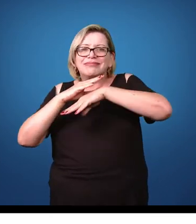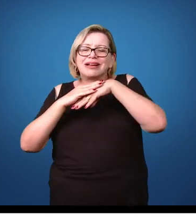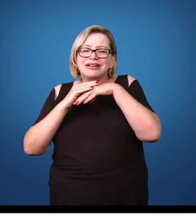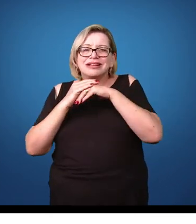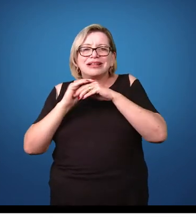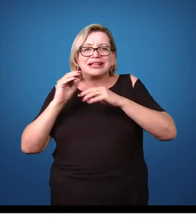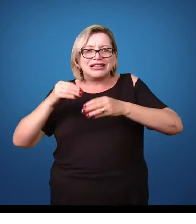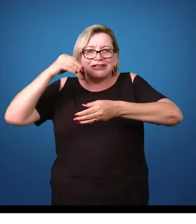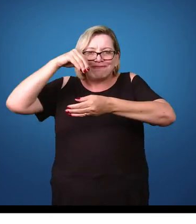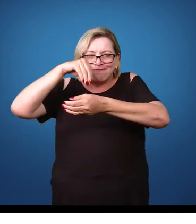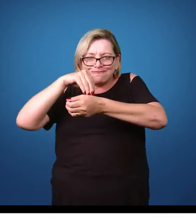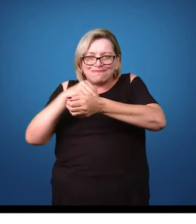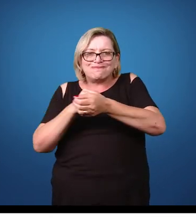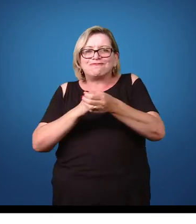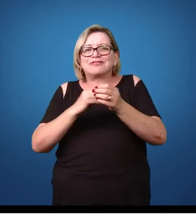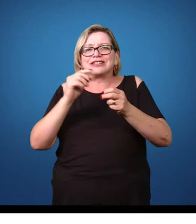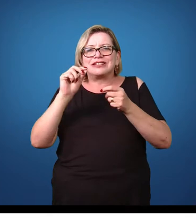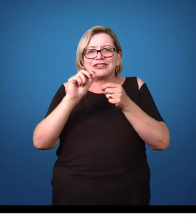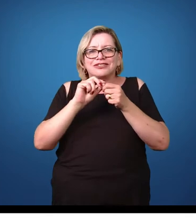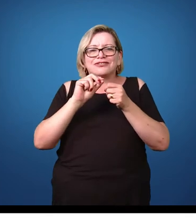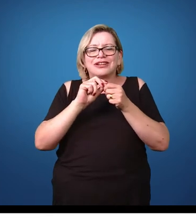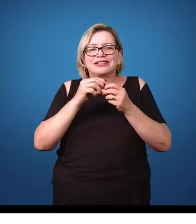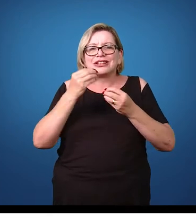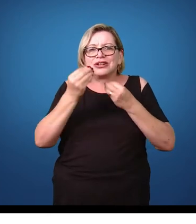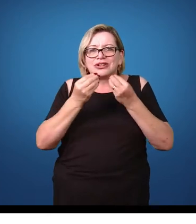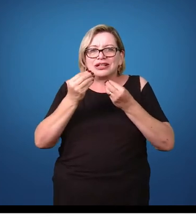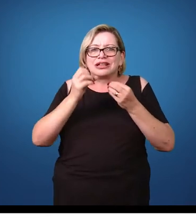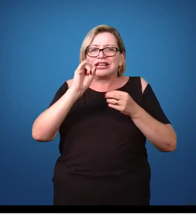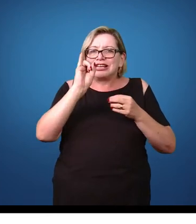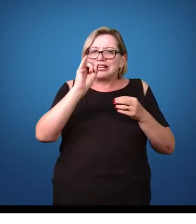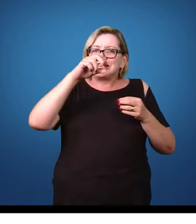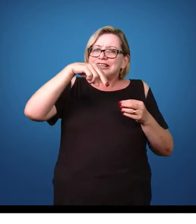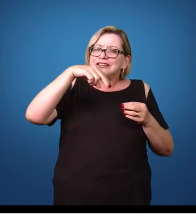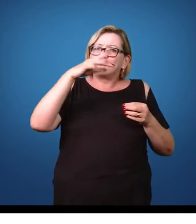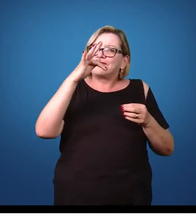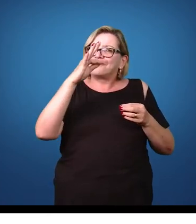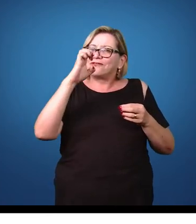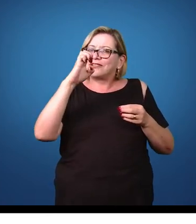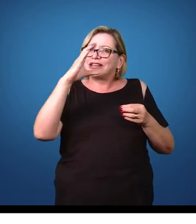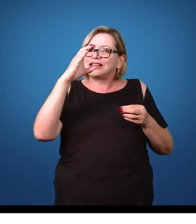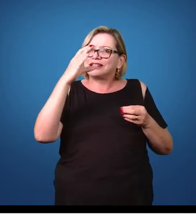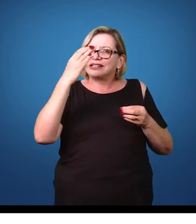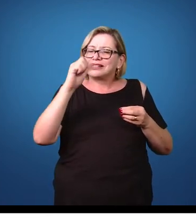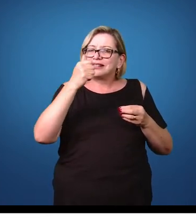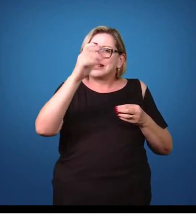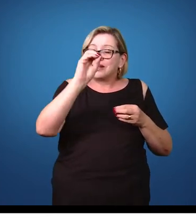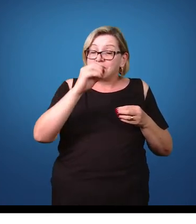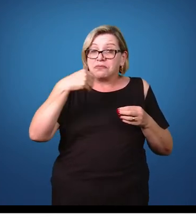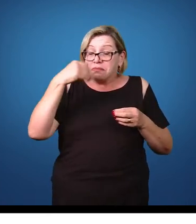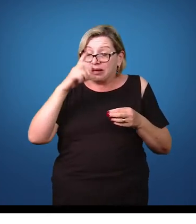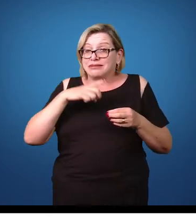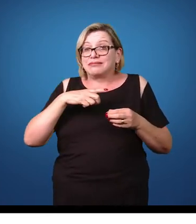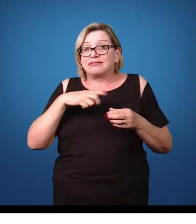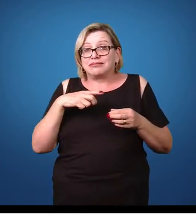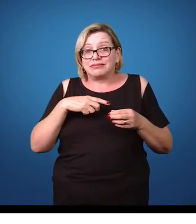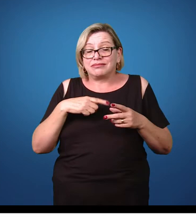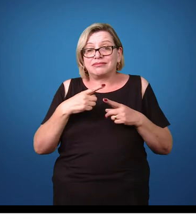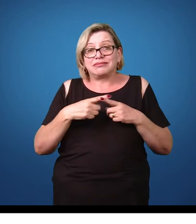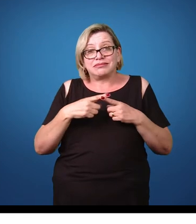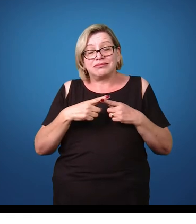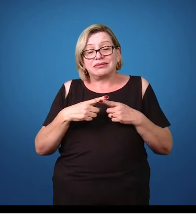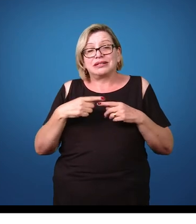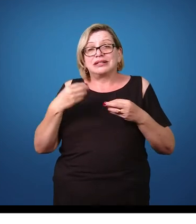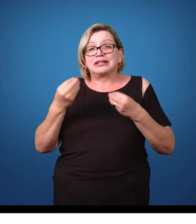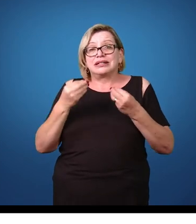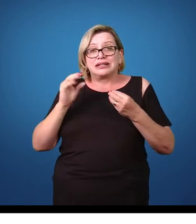entrem no tecido lesionado e causem um processo inflamatório muito maior por conta da presença, da sua